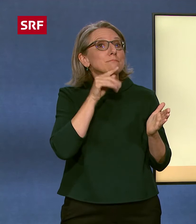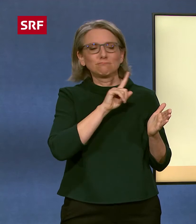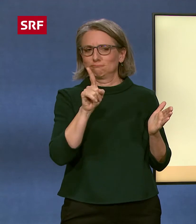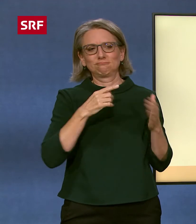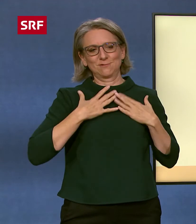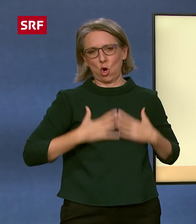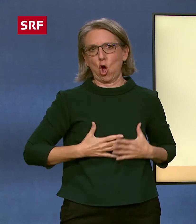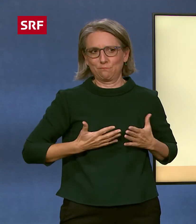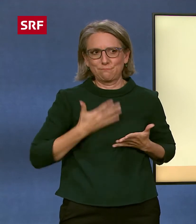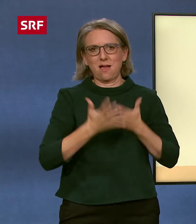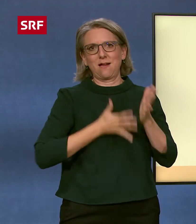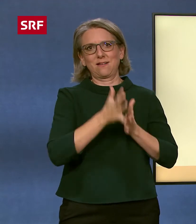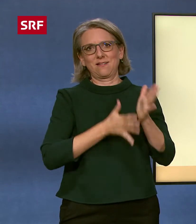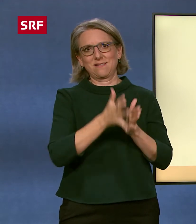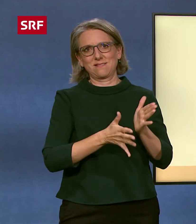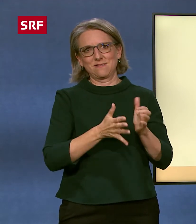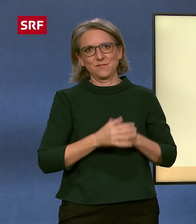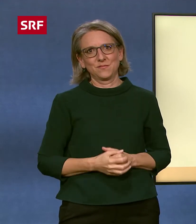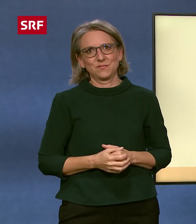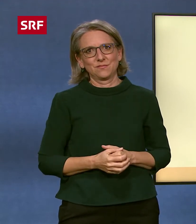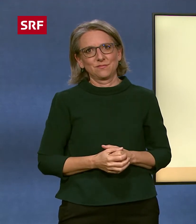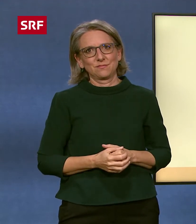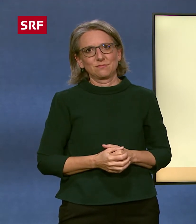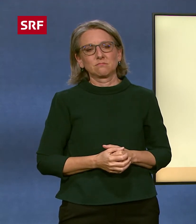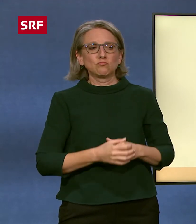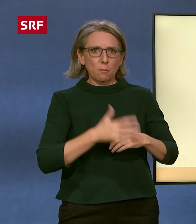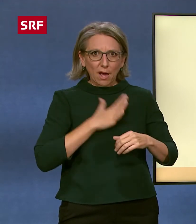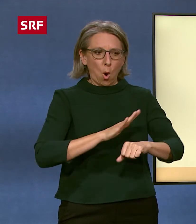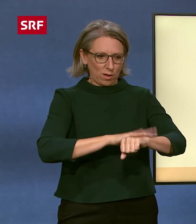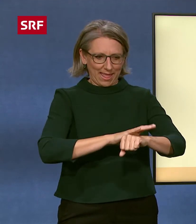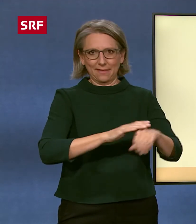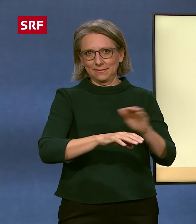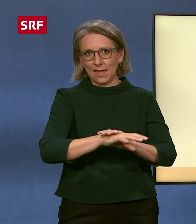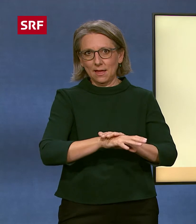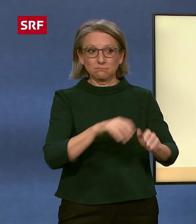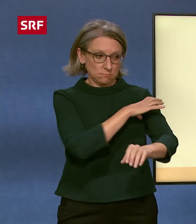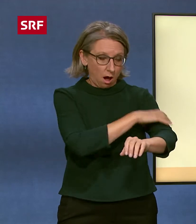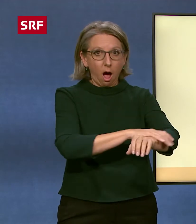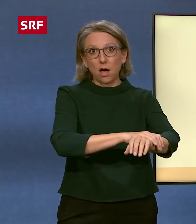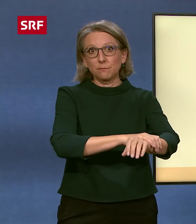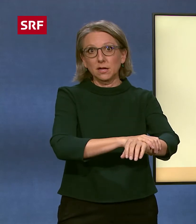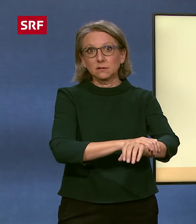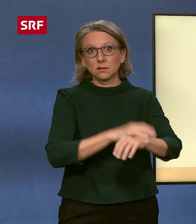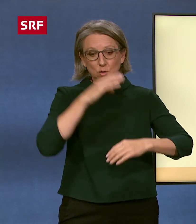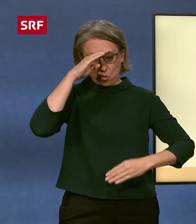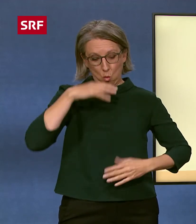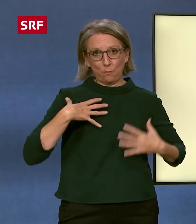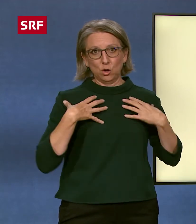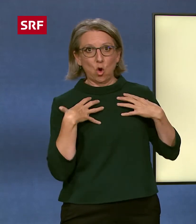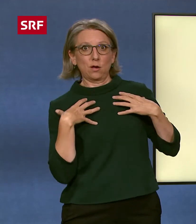gesprochen oder eben gebärdet. Mit den Händen, den Armen, dem Oberkörper und dem Gesicht.